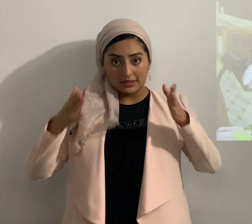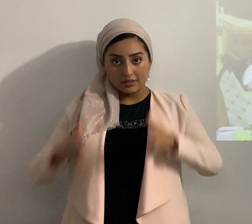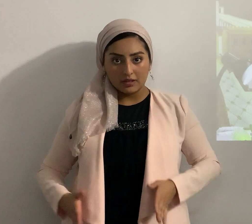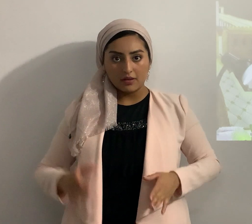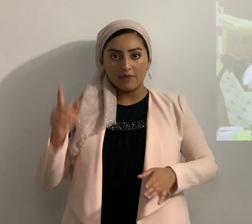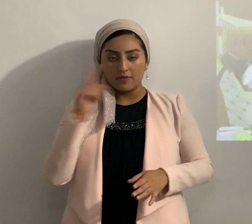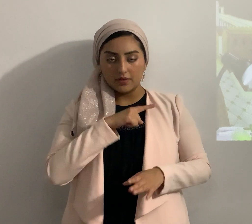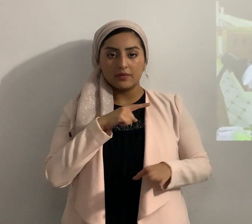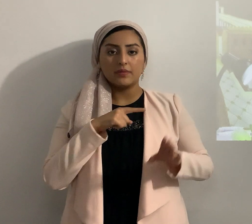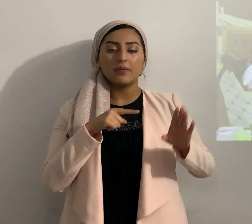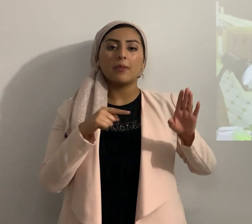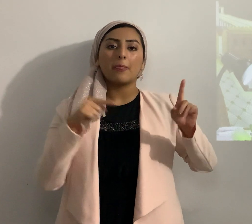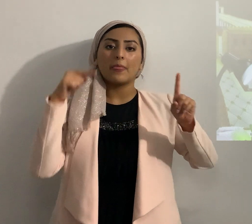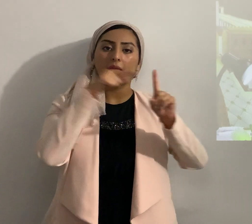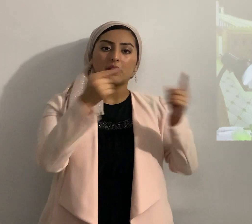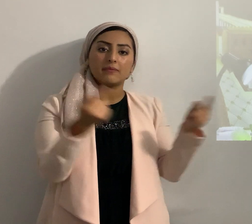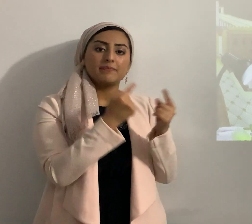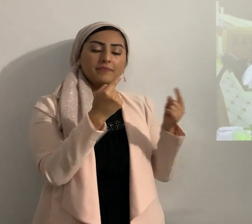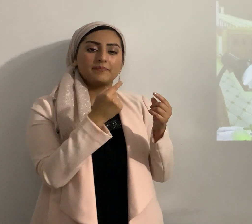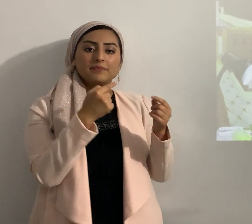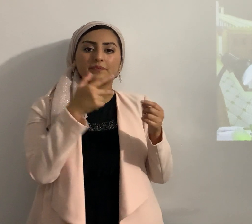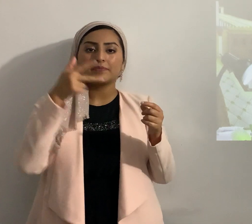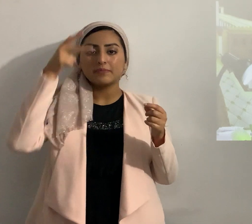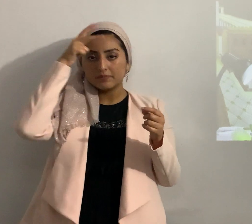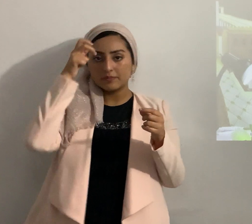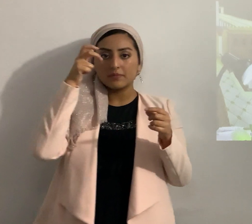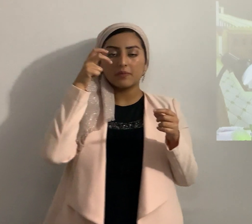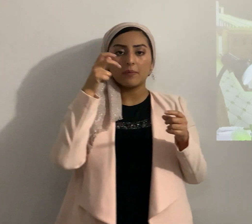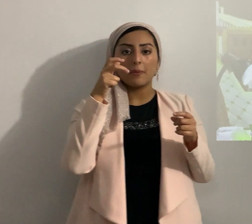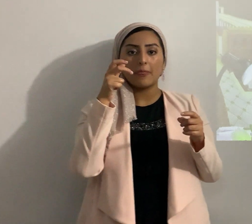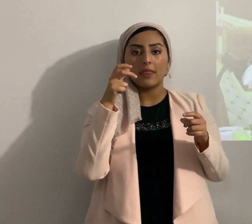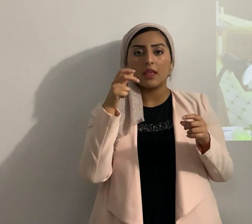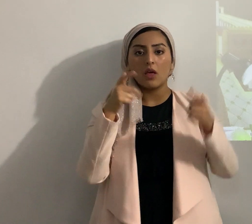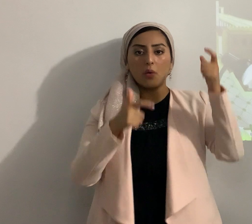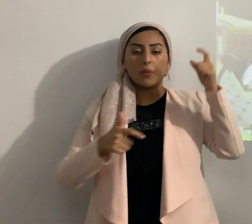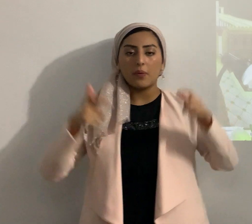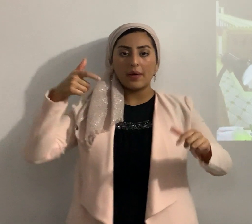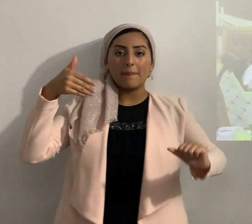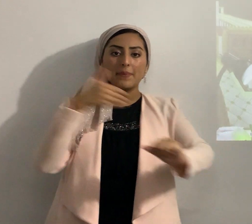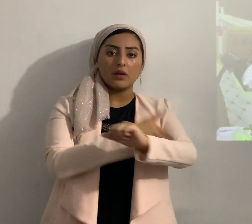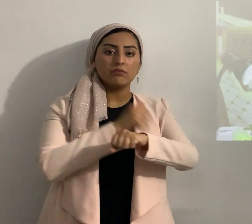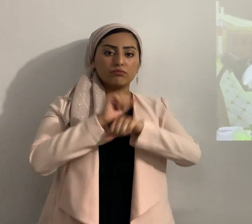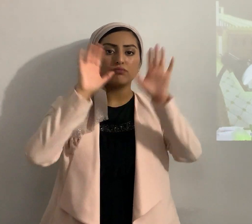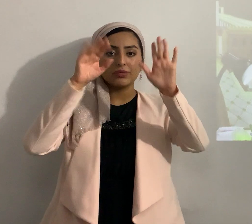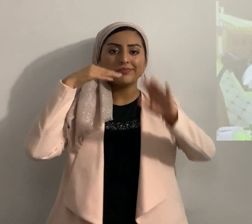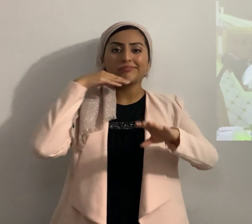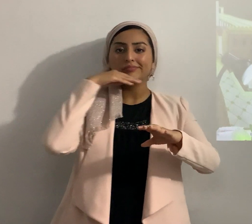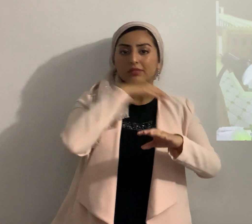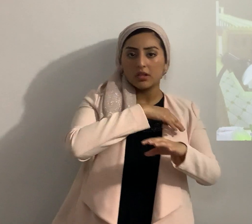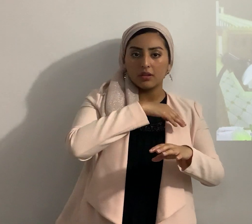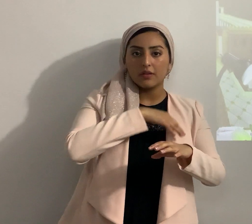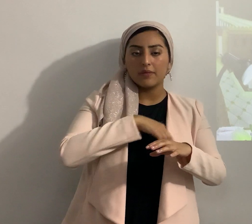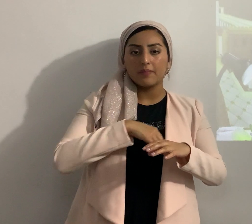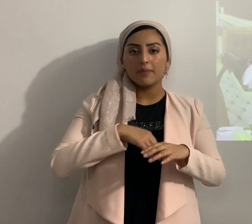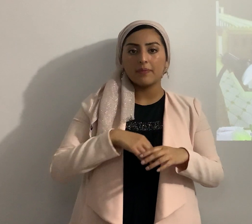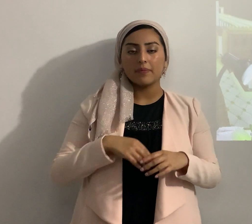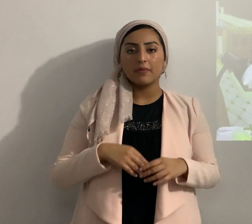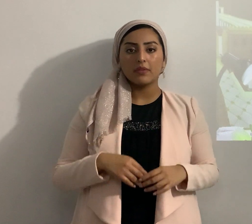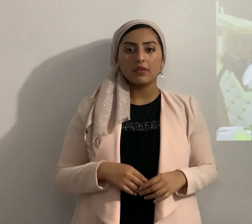antimashiach iniquo cuyo advenimiento es por obra de satanás satanás con gran poder y señales y prodigios mentirosos y